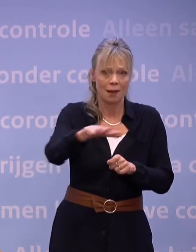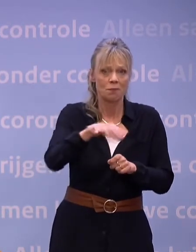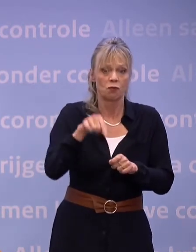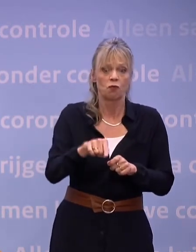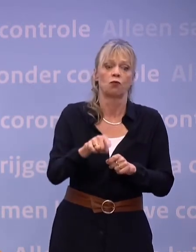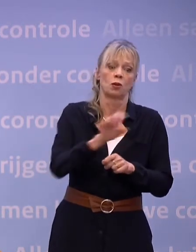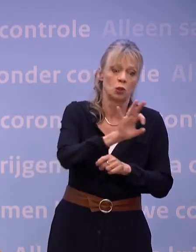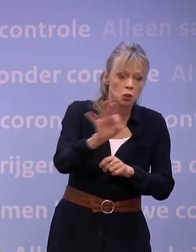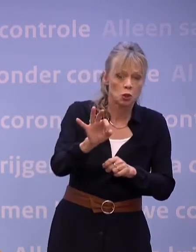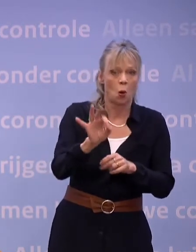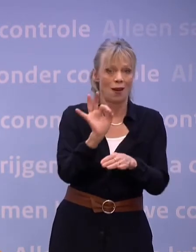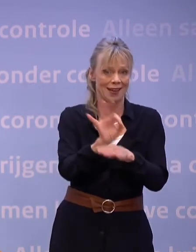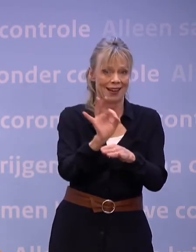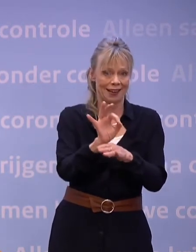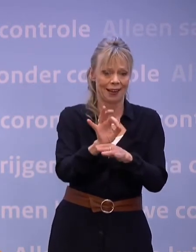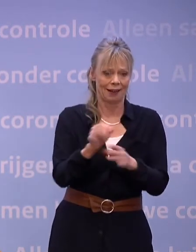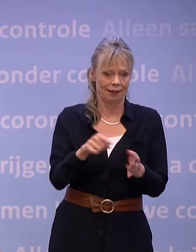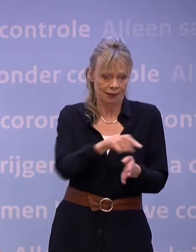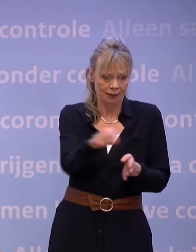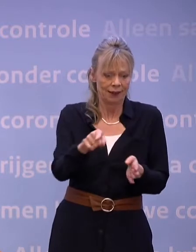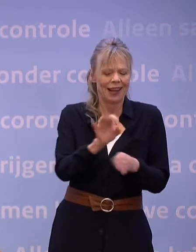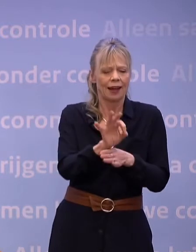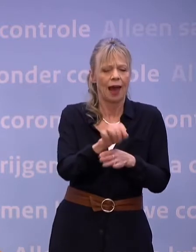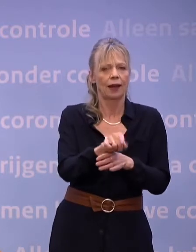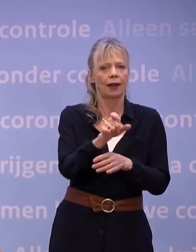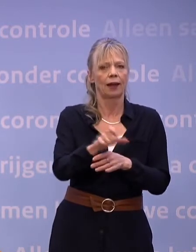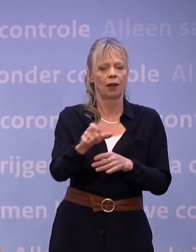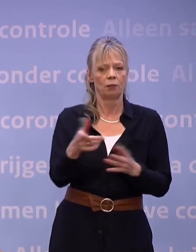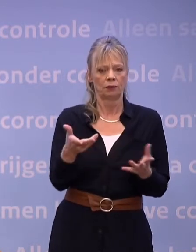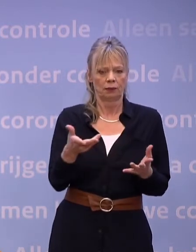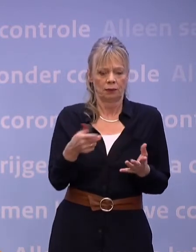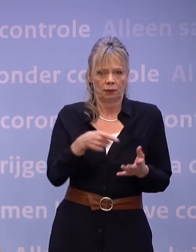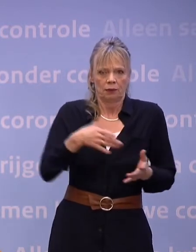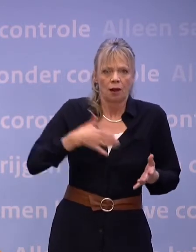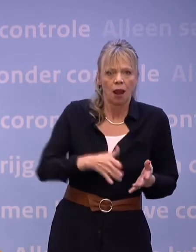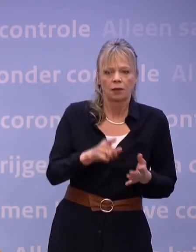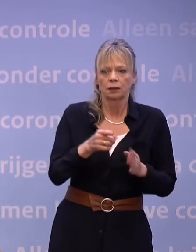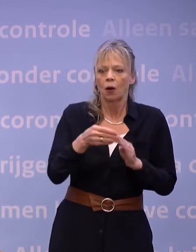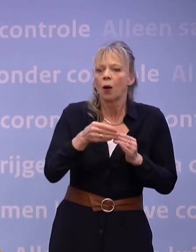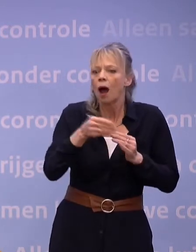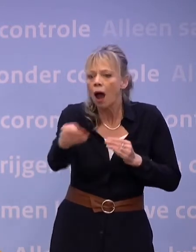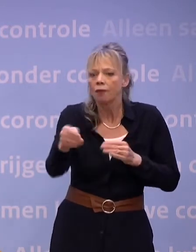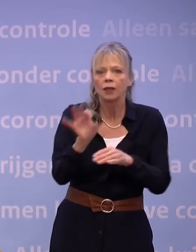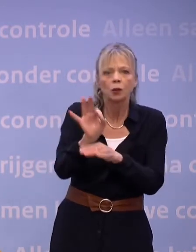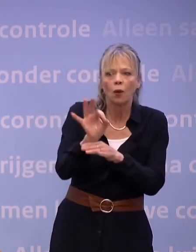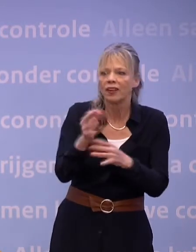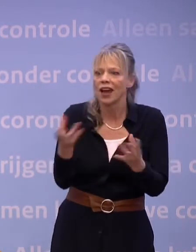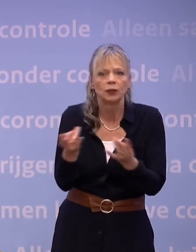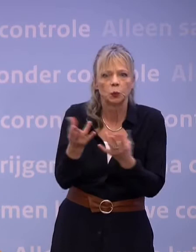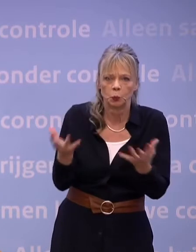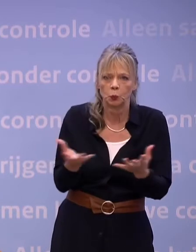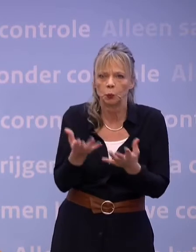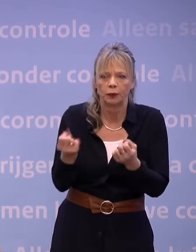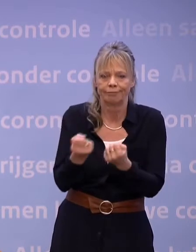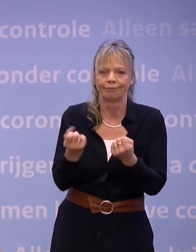die de onwaarschijnlijk lastige taak hebben dat afstandsonderwijs te organiseren. Voor de ouders die hun